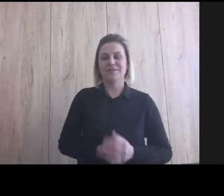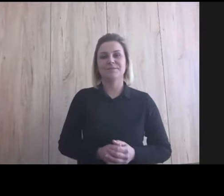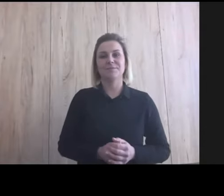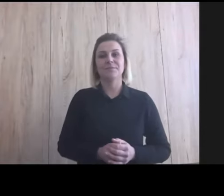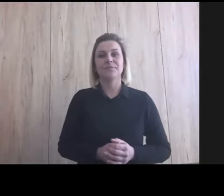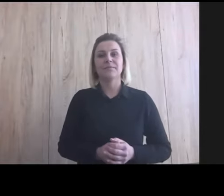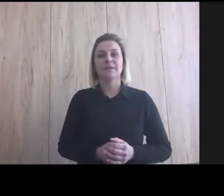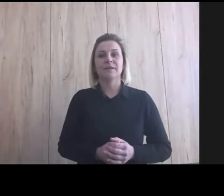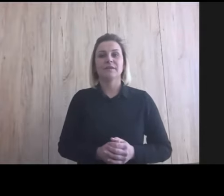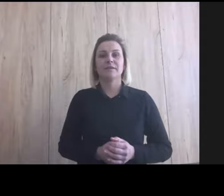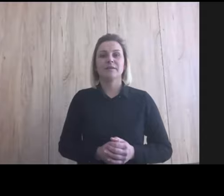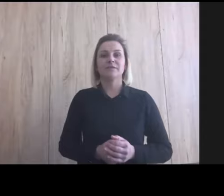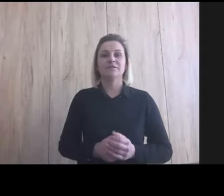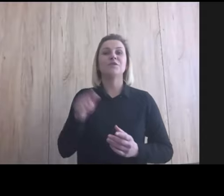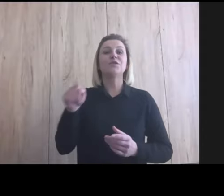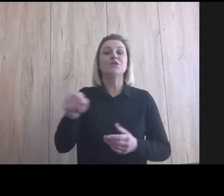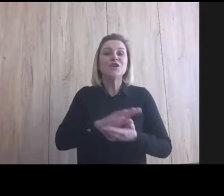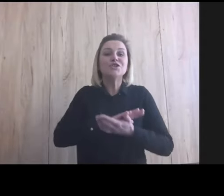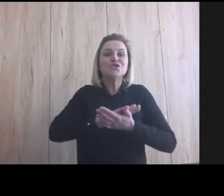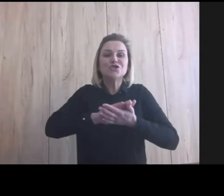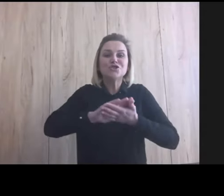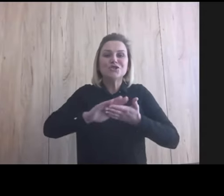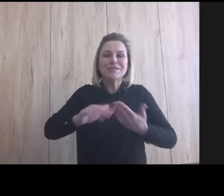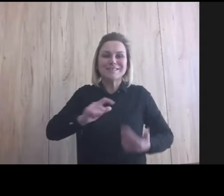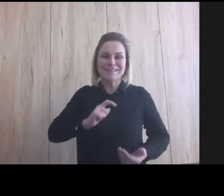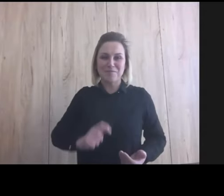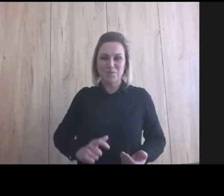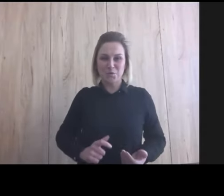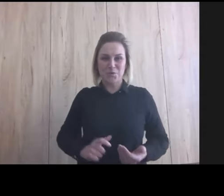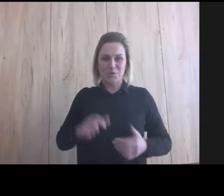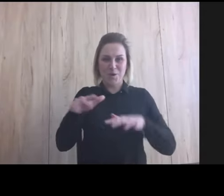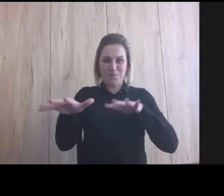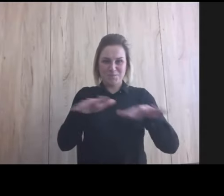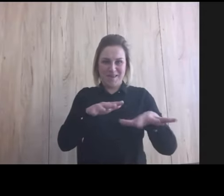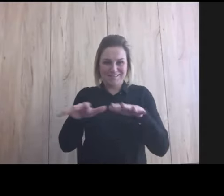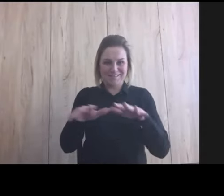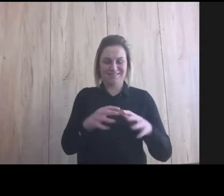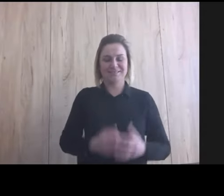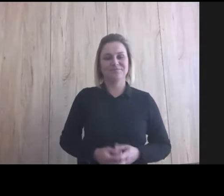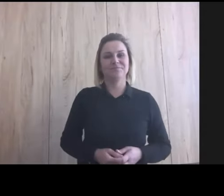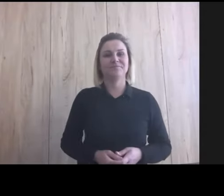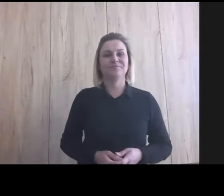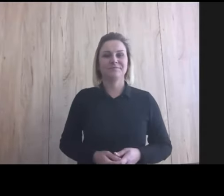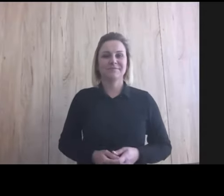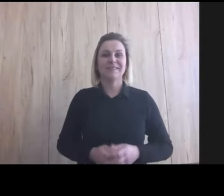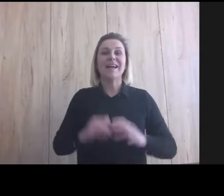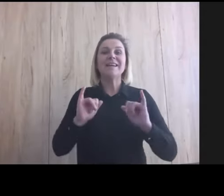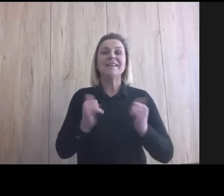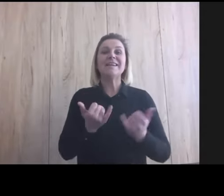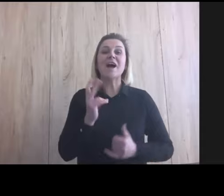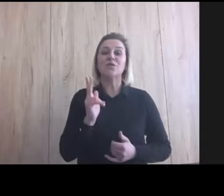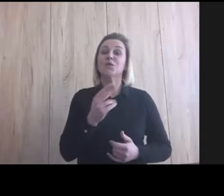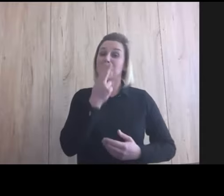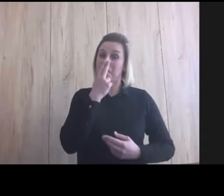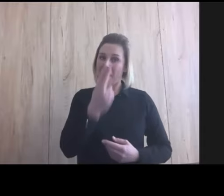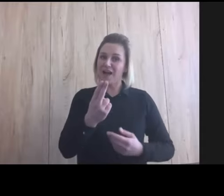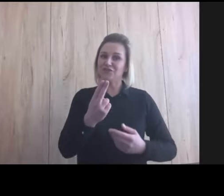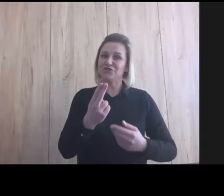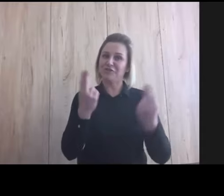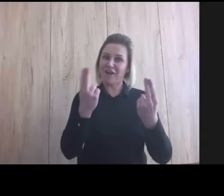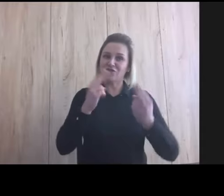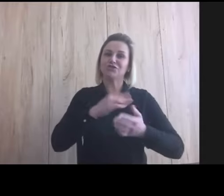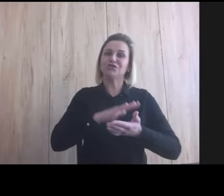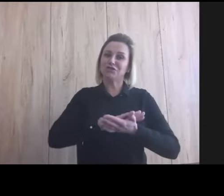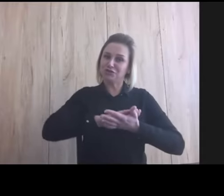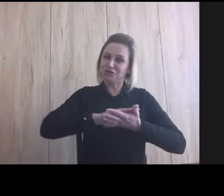jedno z najczystszych biur, w jakich byłam w życiu. Naprawdę. O, jak ktoś docenia takie aspekty, to jest też